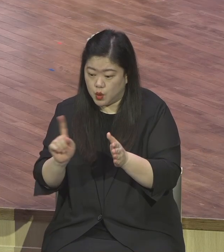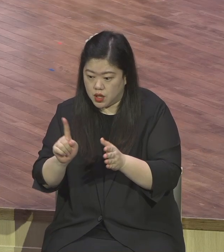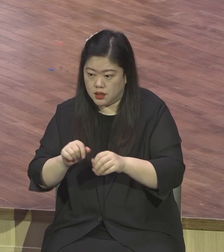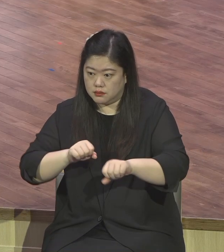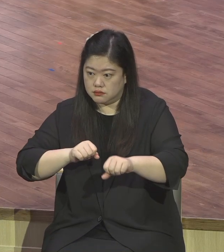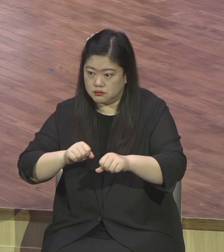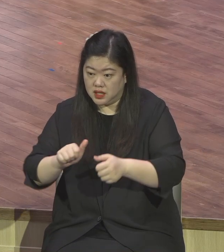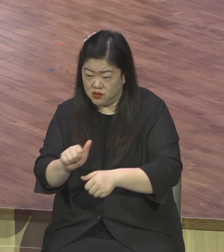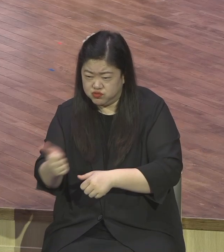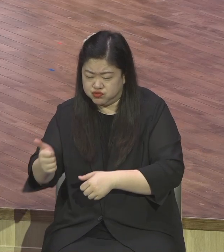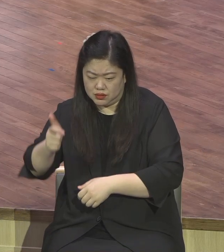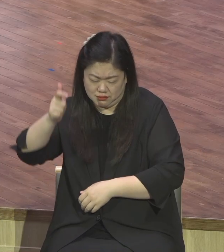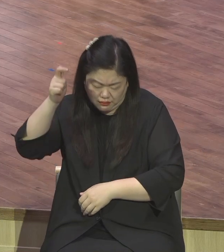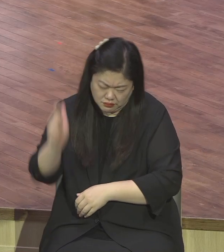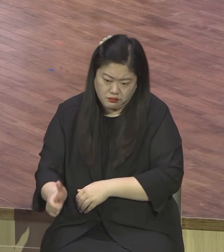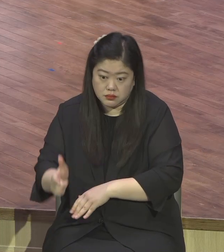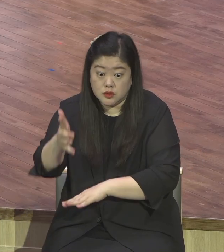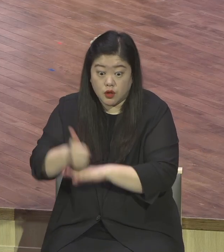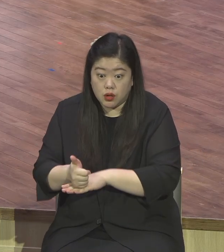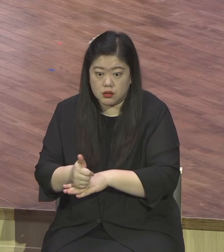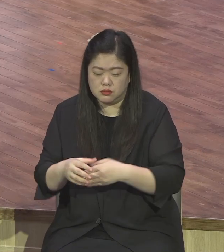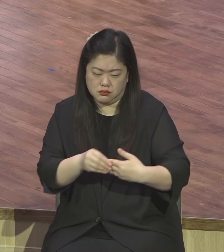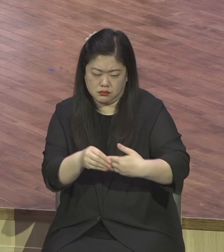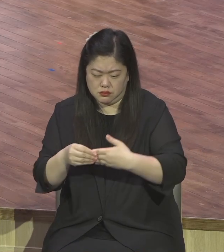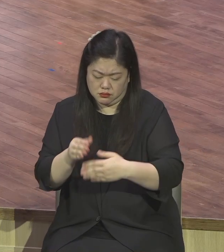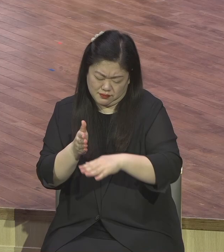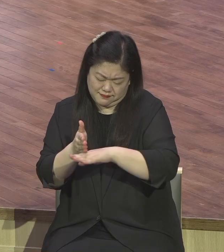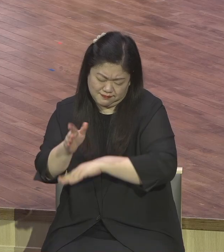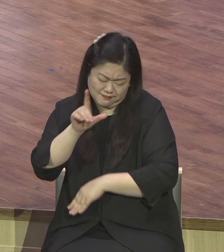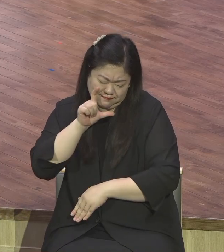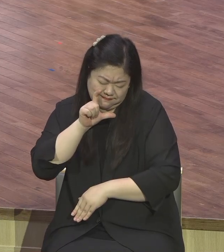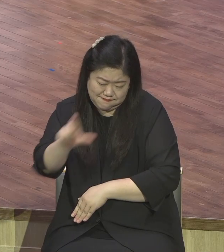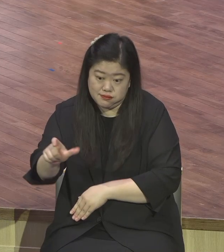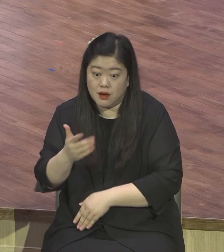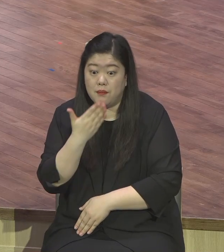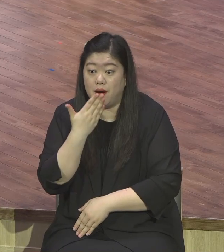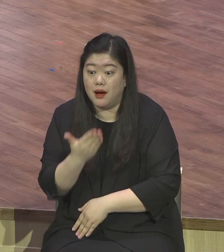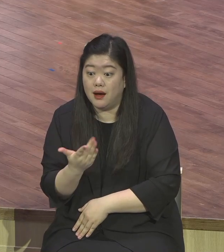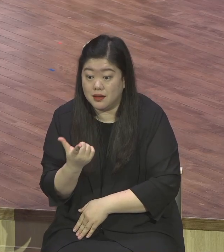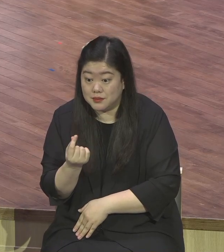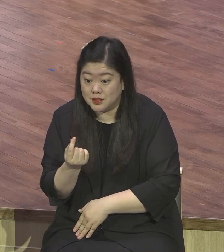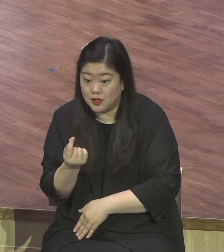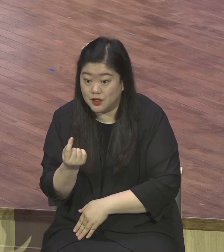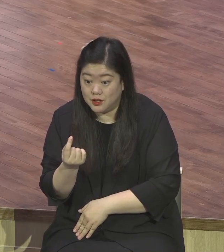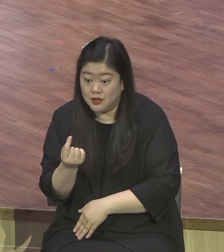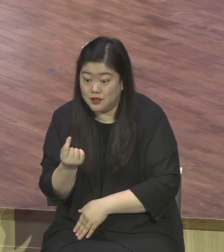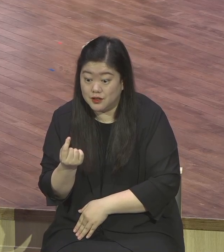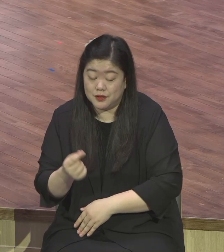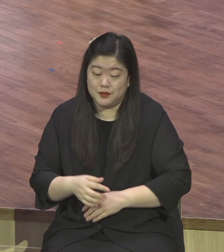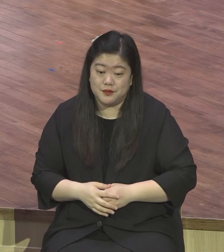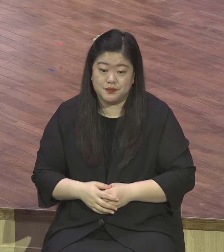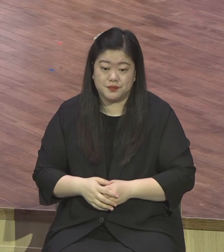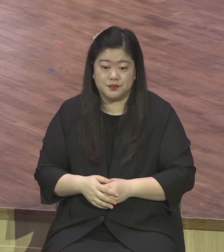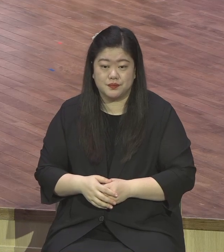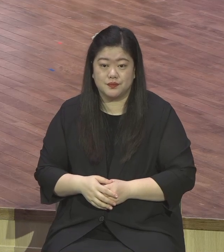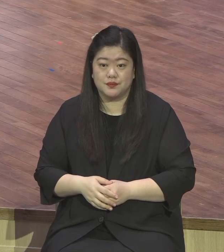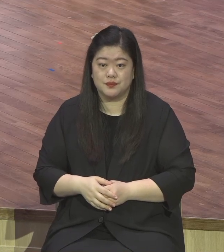어떤 면에서 지속 왕괄 정도로 자꾸 우면하지 않고